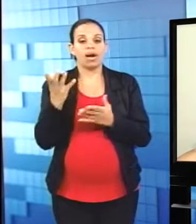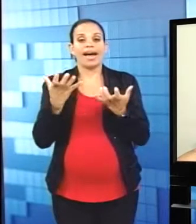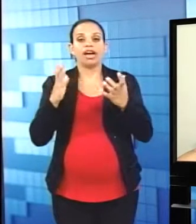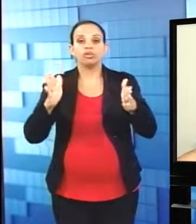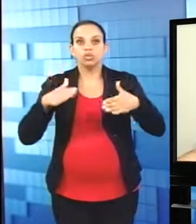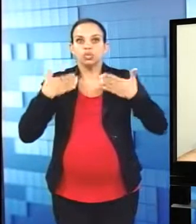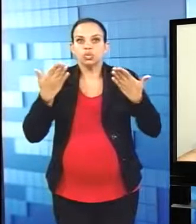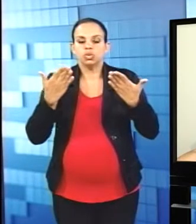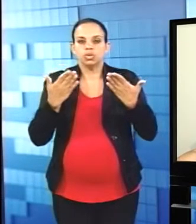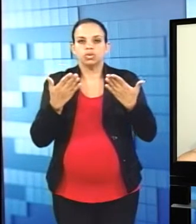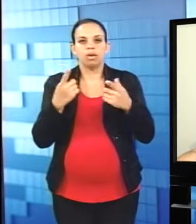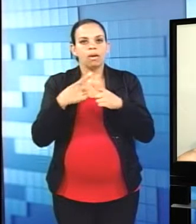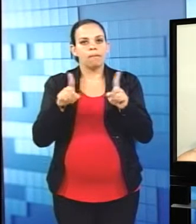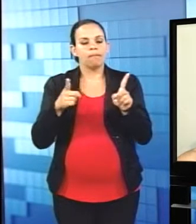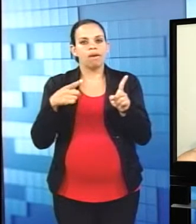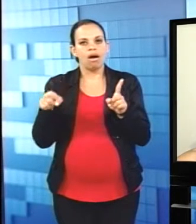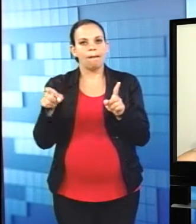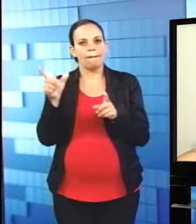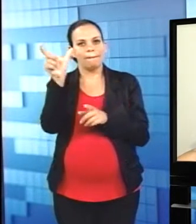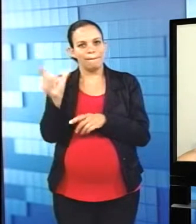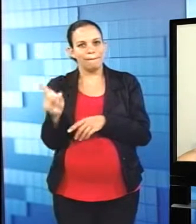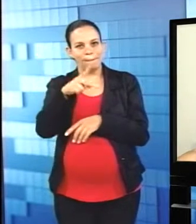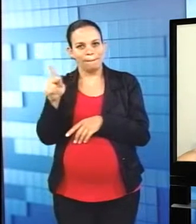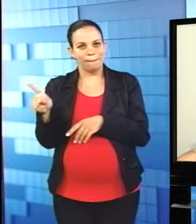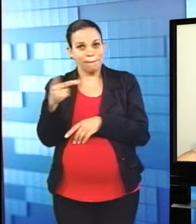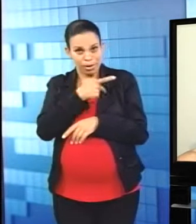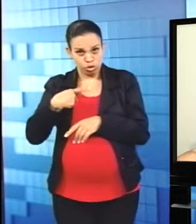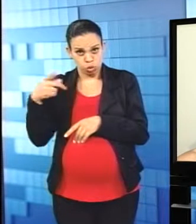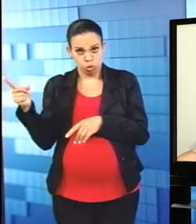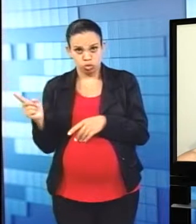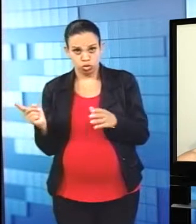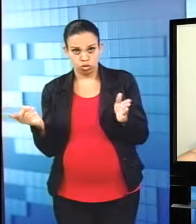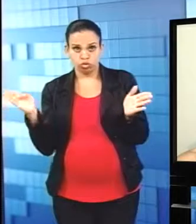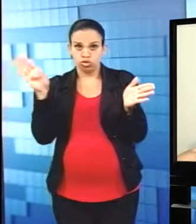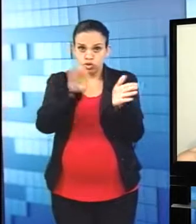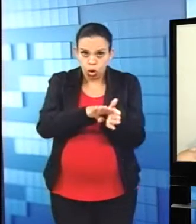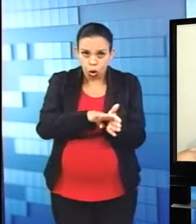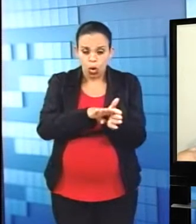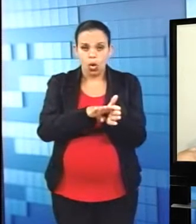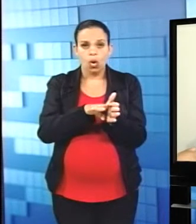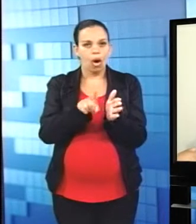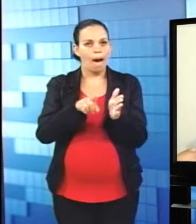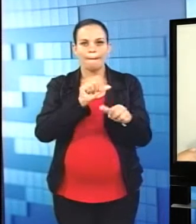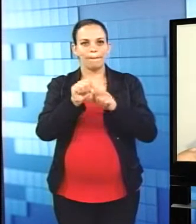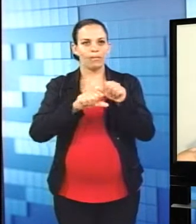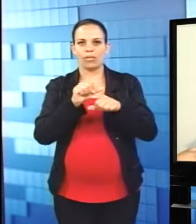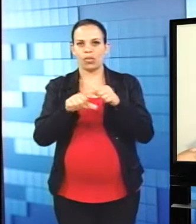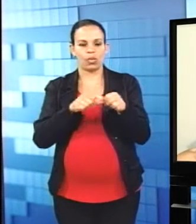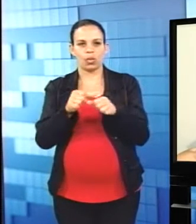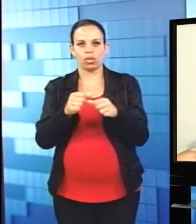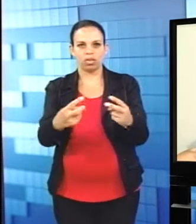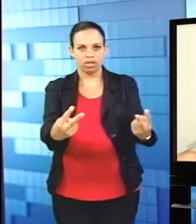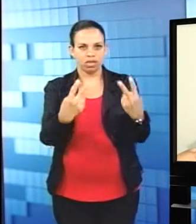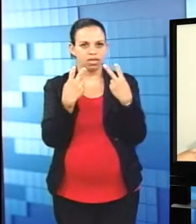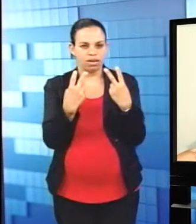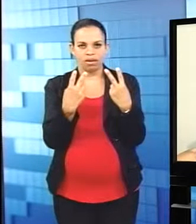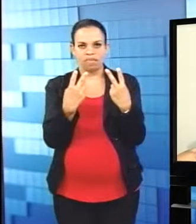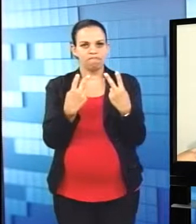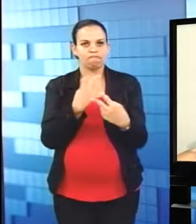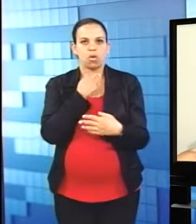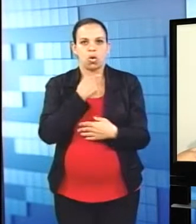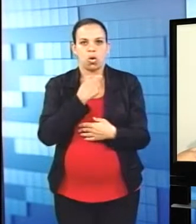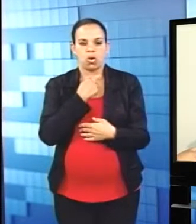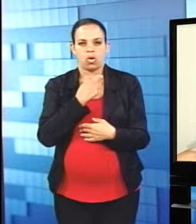Um crime que chocou a comunidade conquistense. Duas mulheres foram sequestradas e assassinadas na noite da última